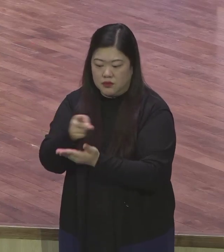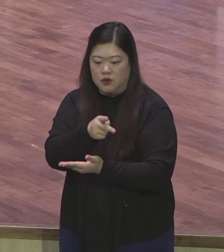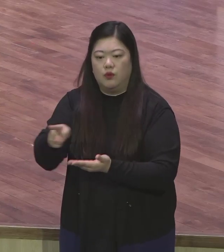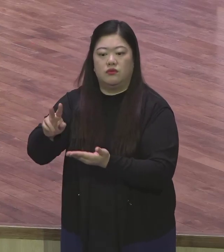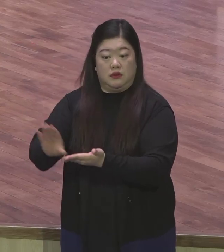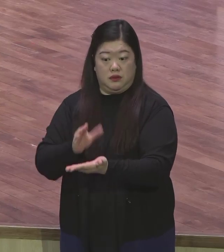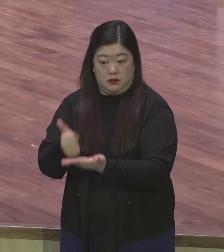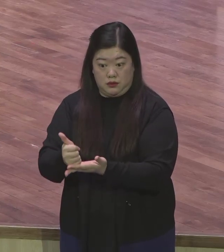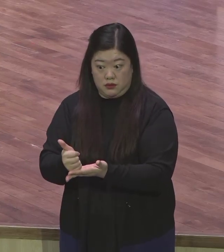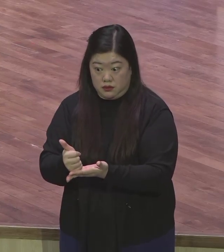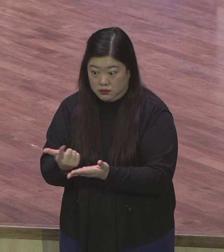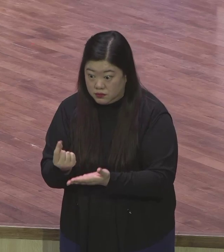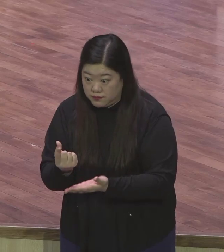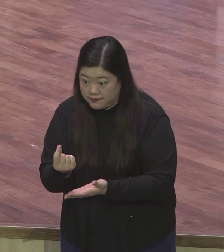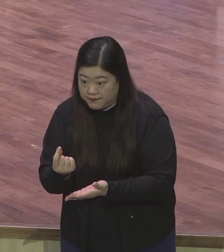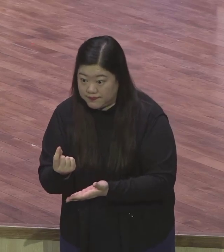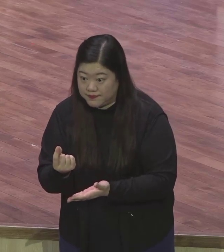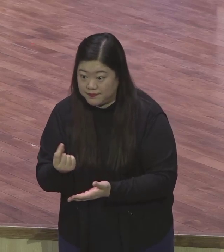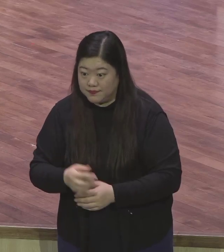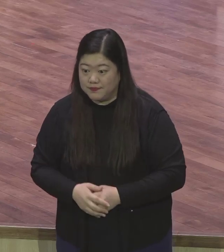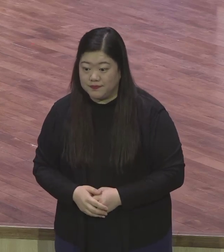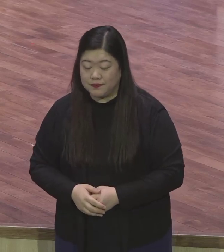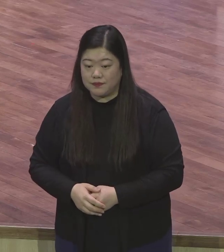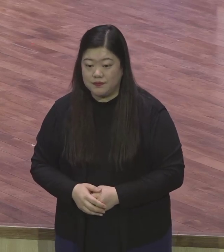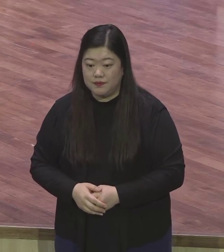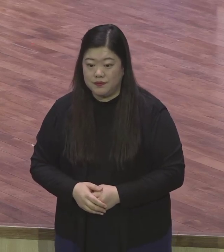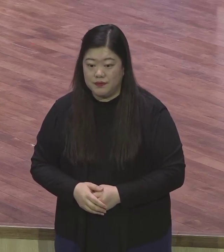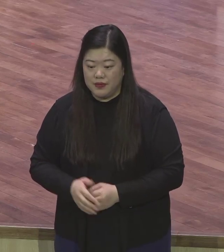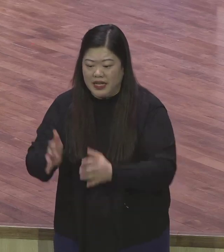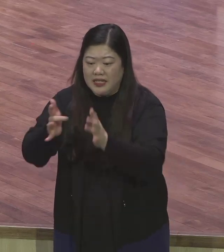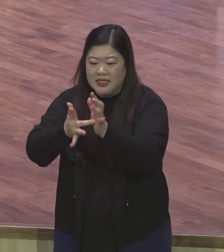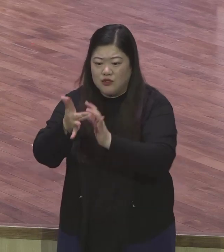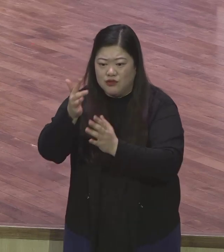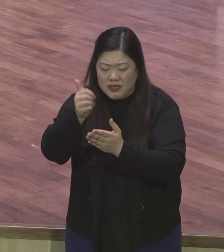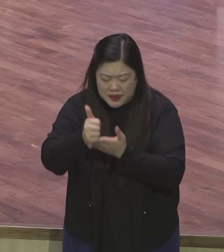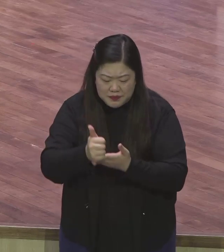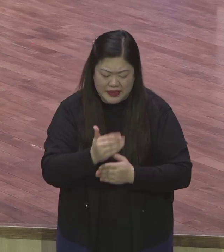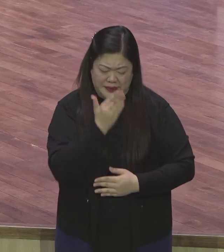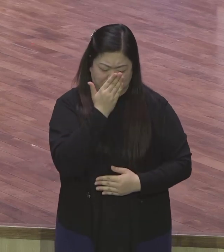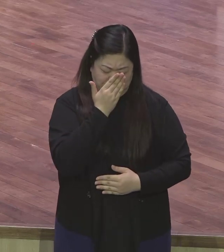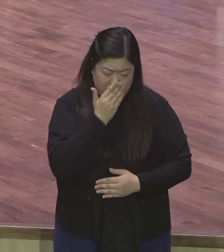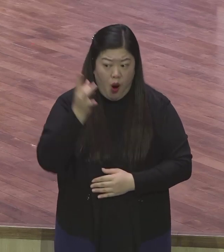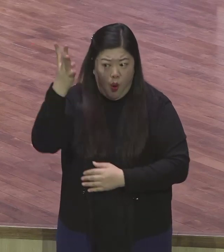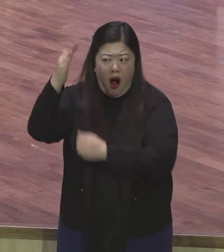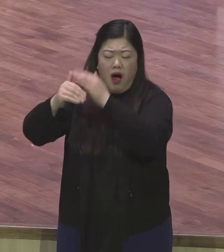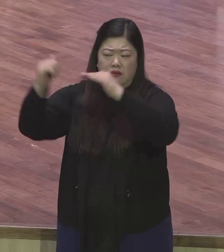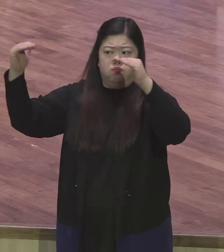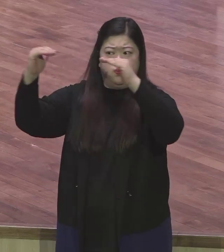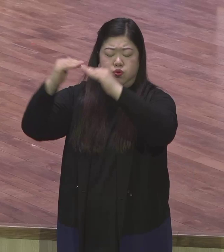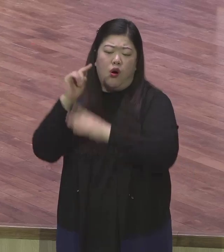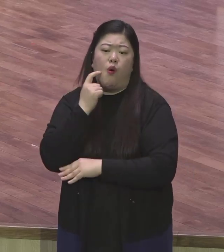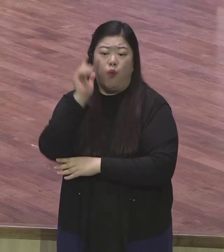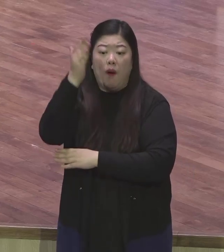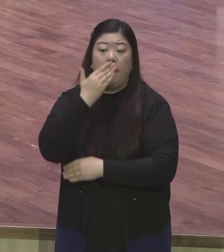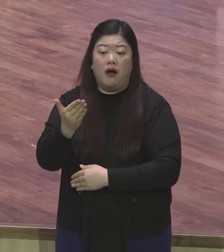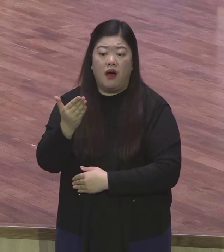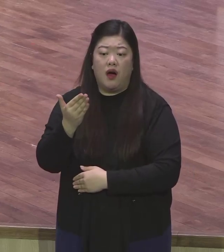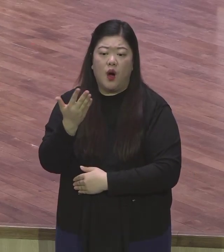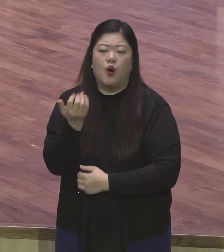예수님께서 이렇게 나다지신 궁극적 목적이 목적이 뭐냐 창세기